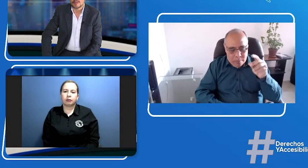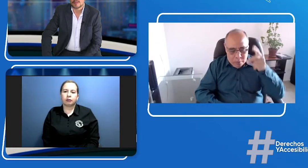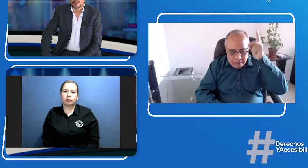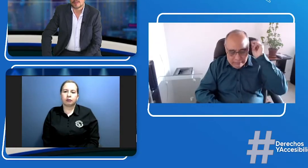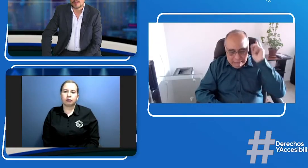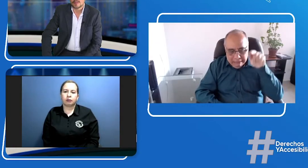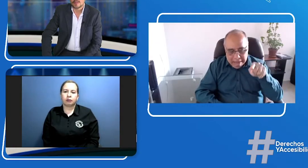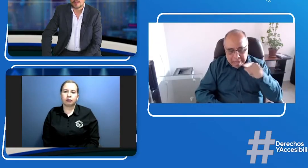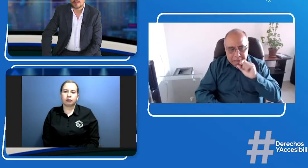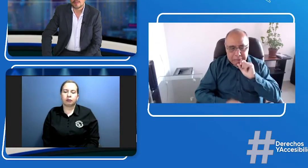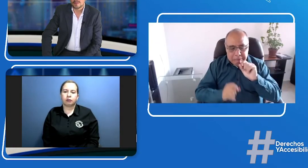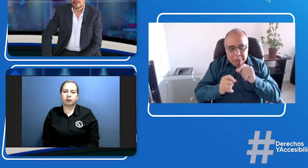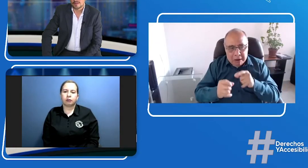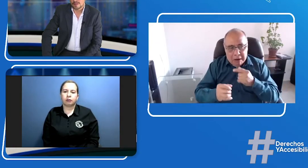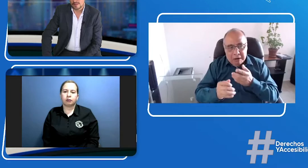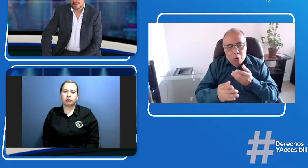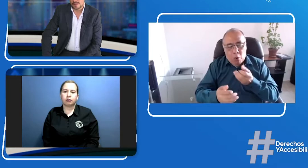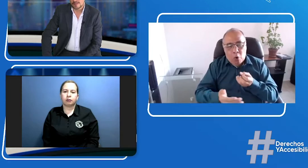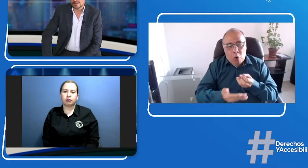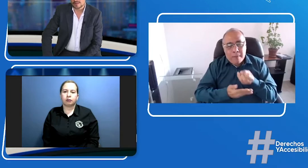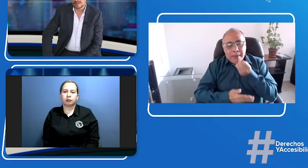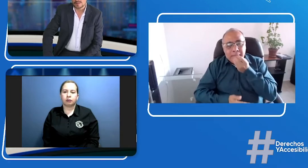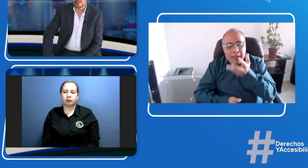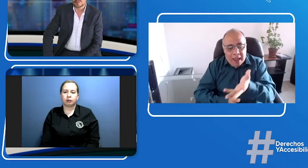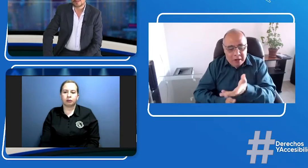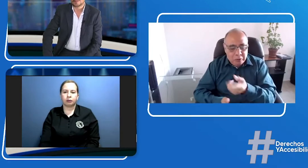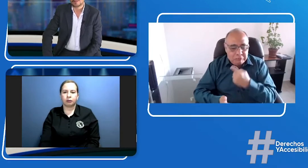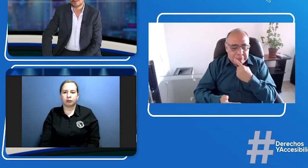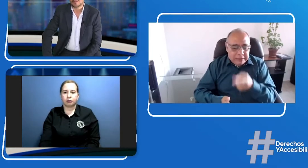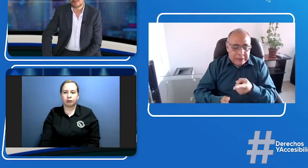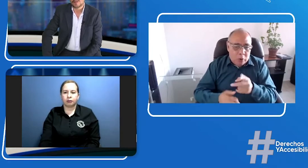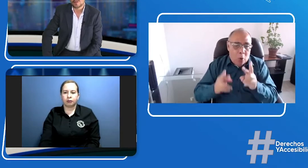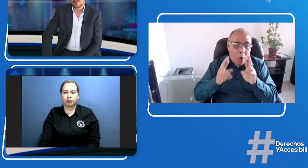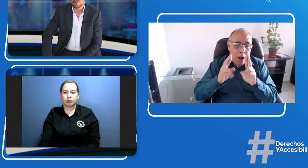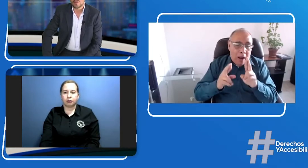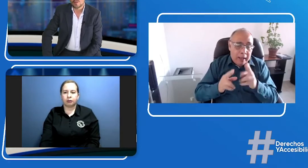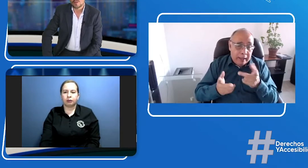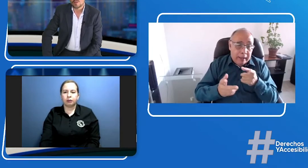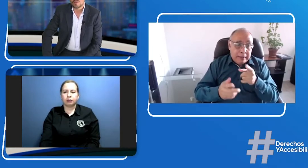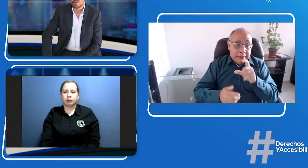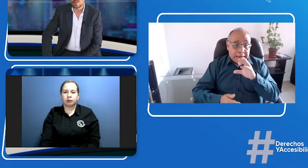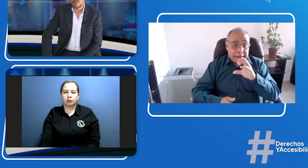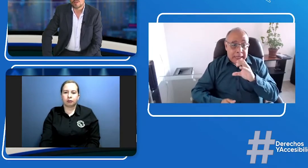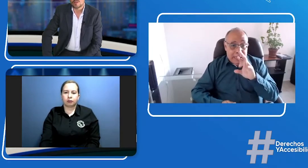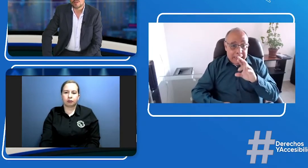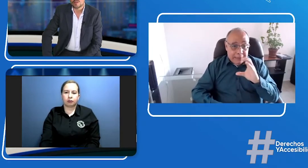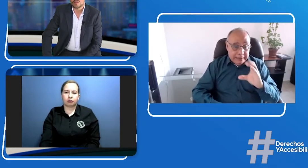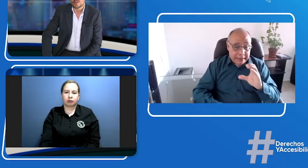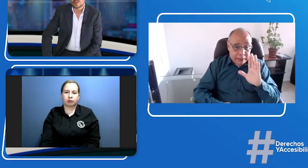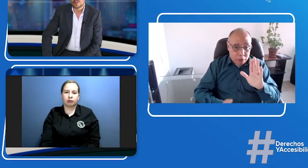allí en nuestro facebook live danielo campo declara que